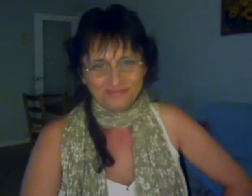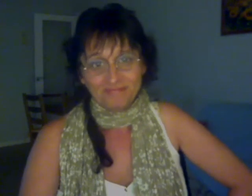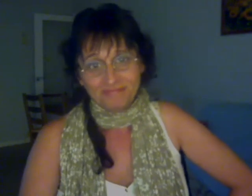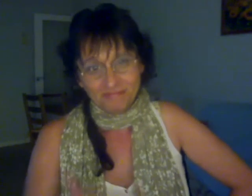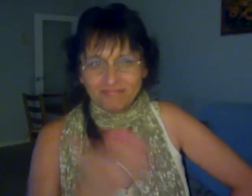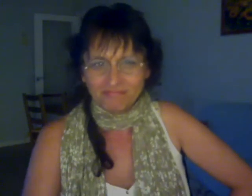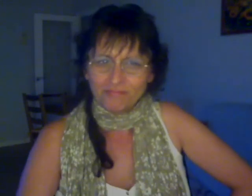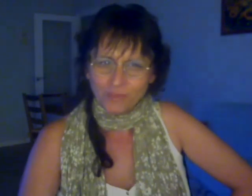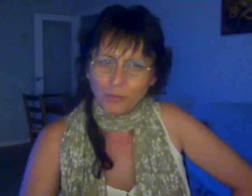kiosco